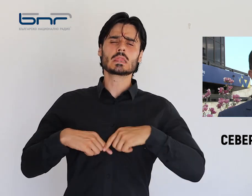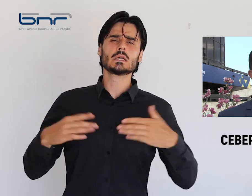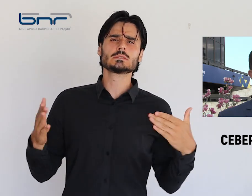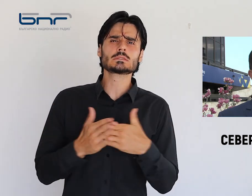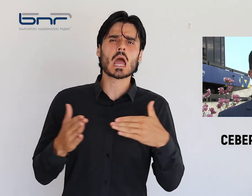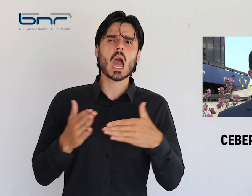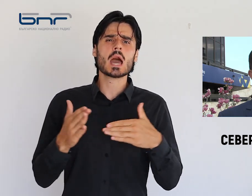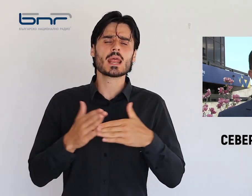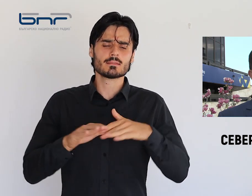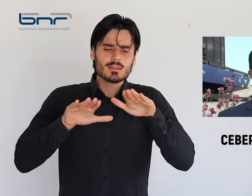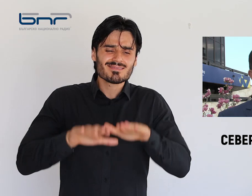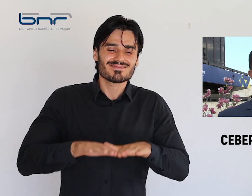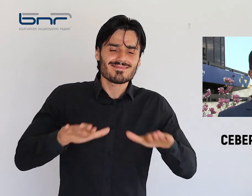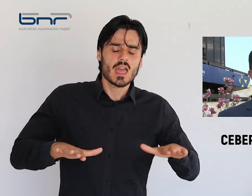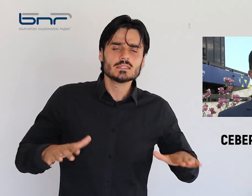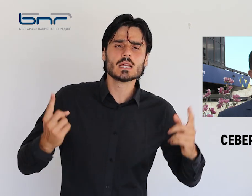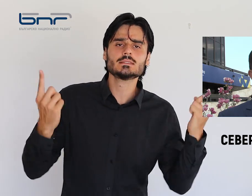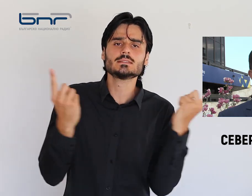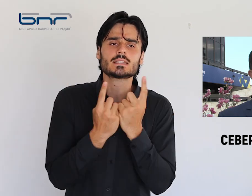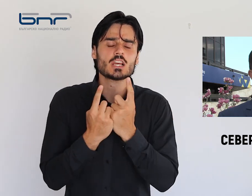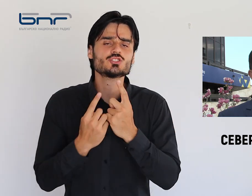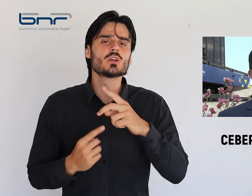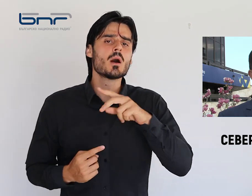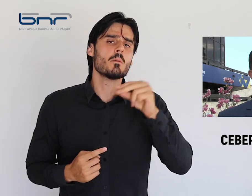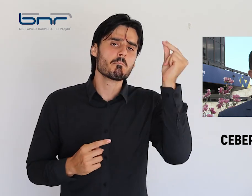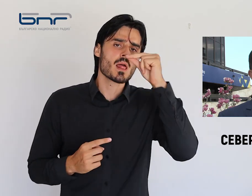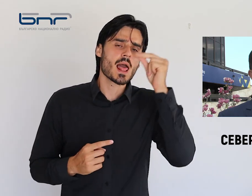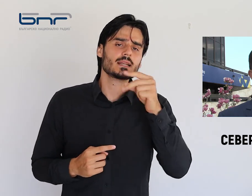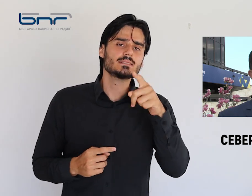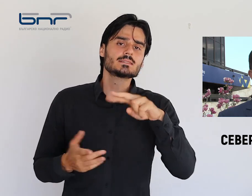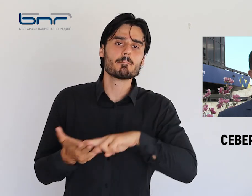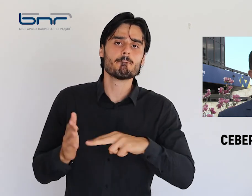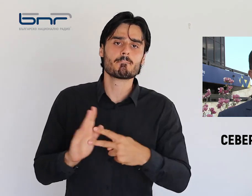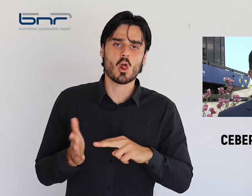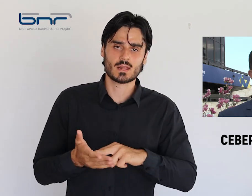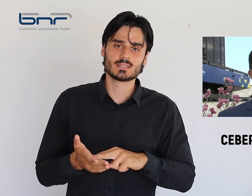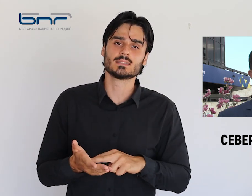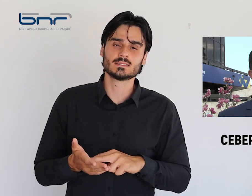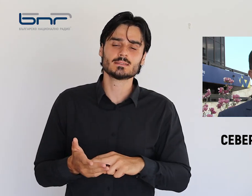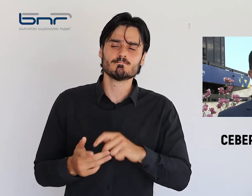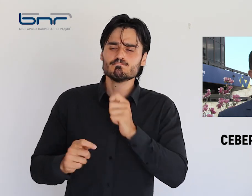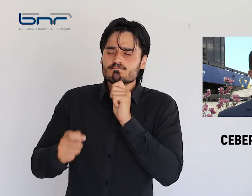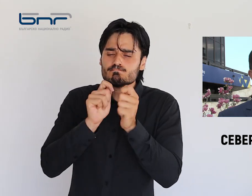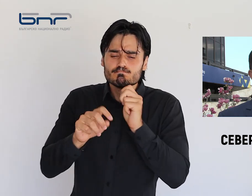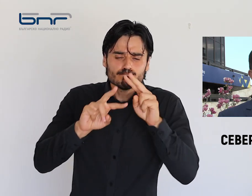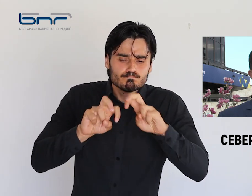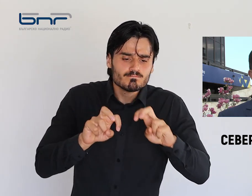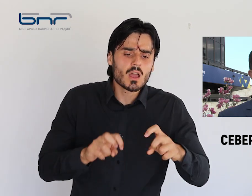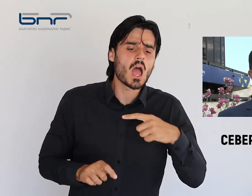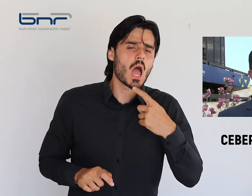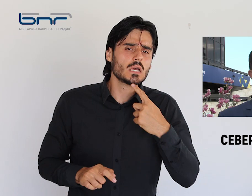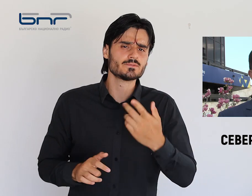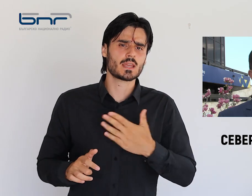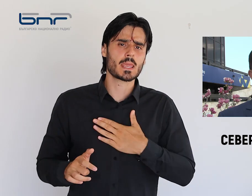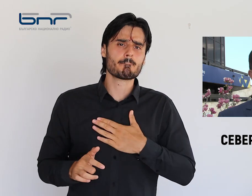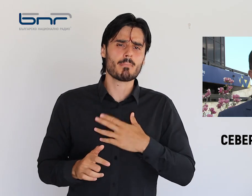заради срещи на македонски деца с български политици. От кореспонденция на БТА от Скопие става ясно, че има сигнал срещу